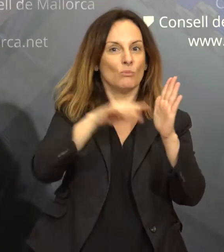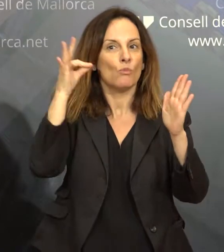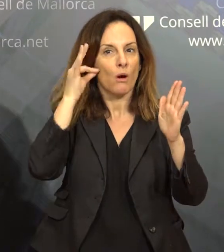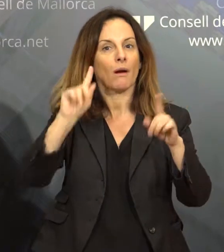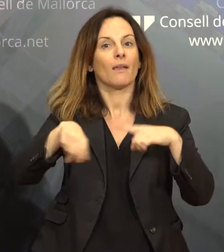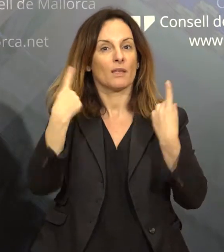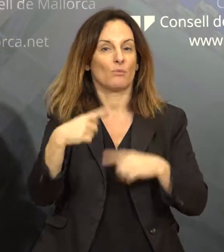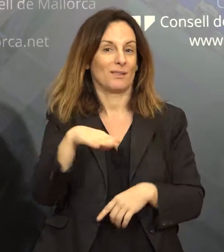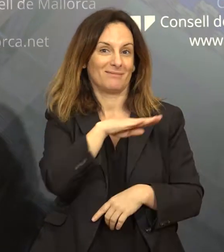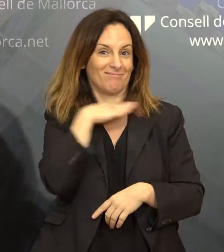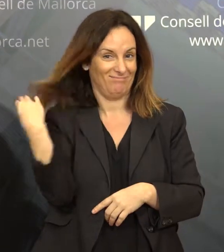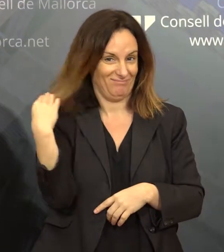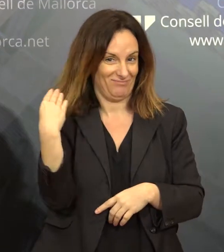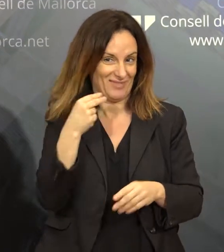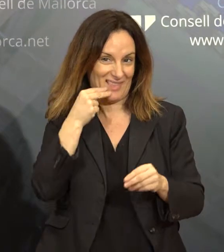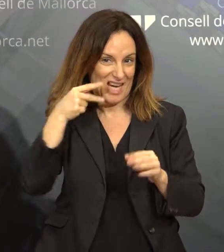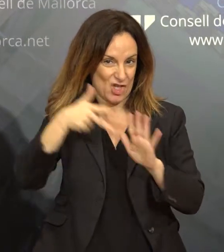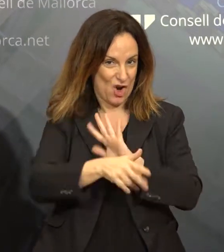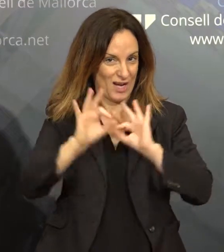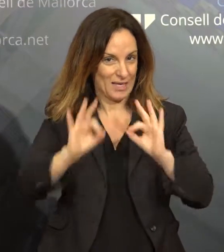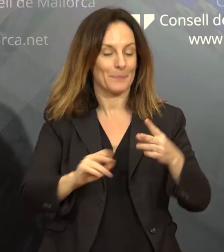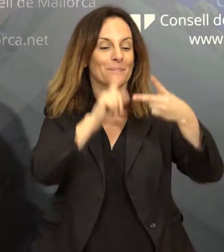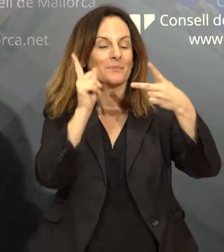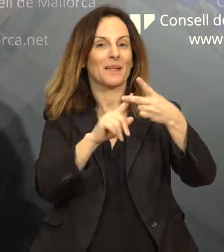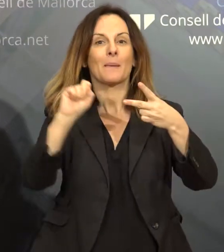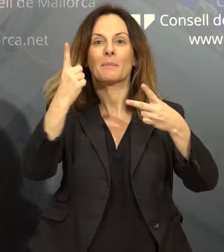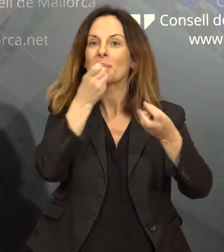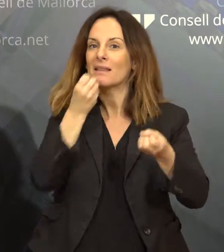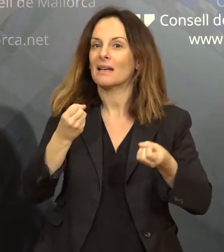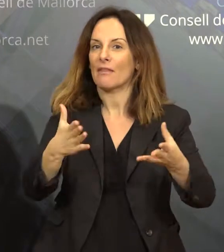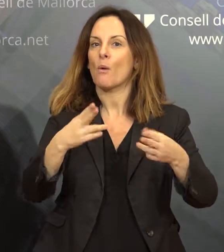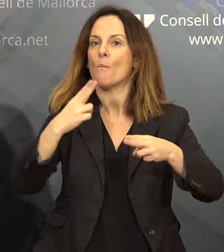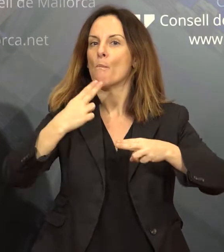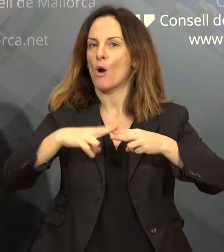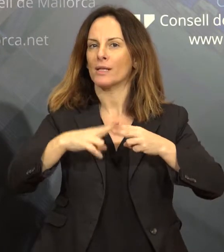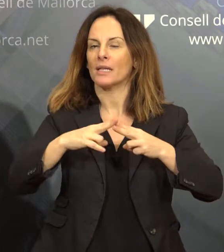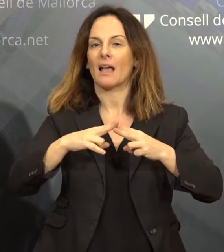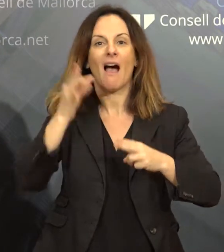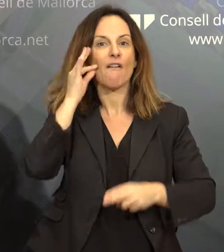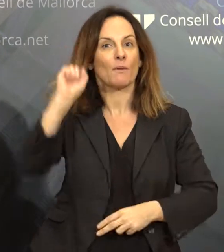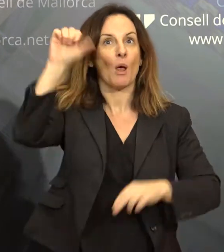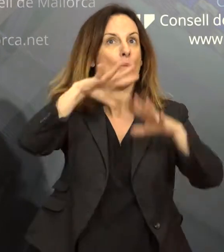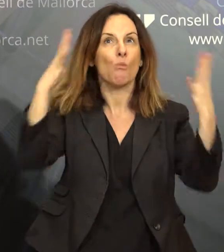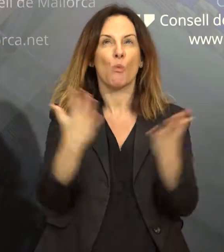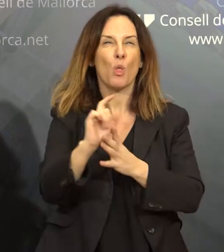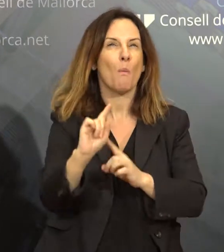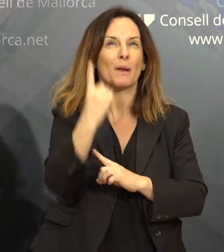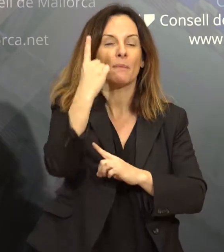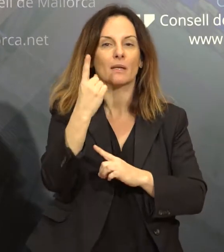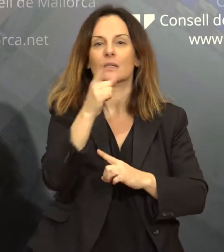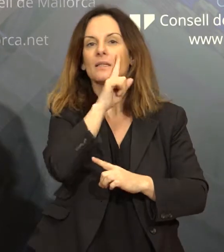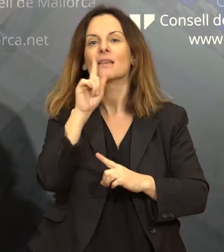primera declaració que es fissió política i feminista en el món, la declaració de sentiments